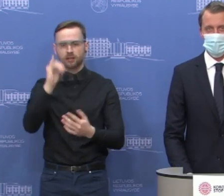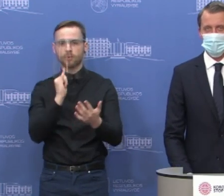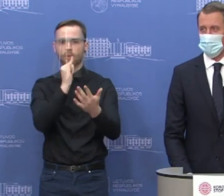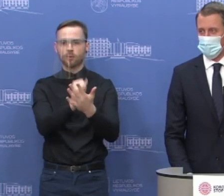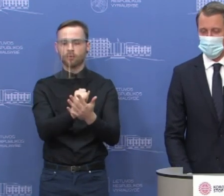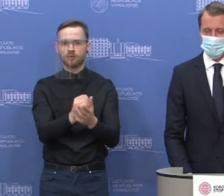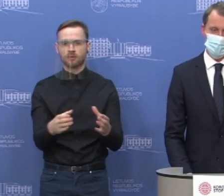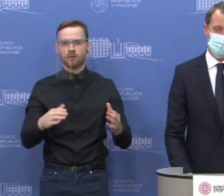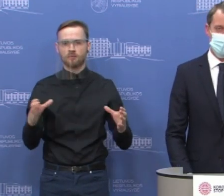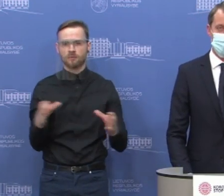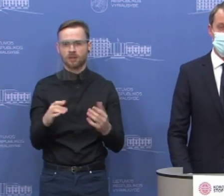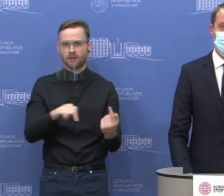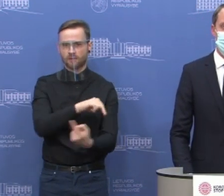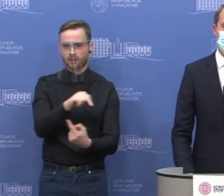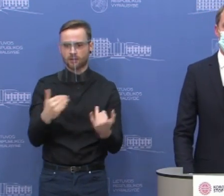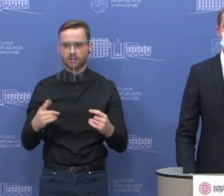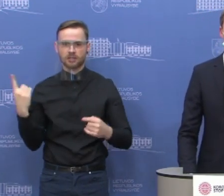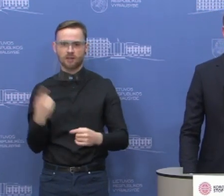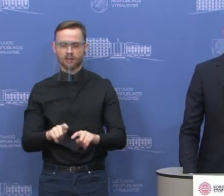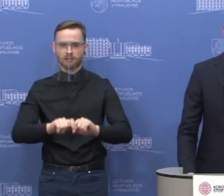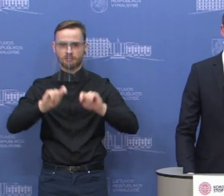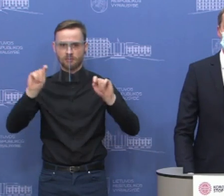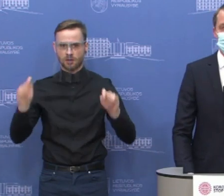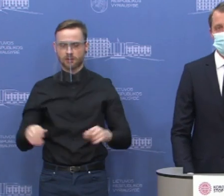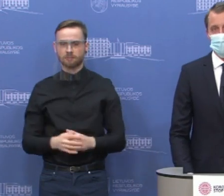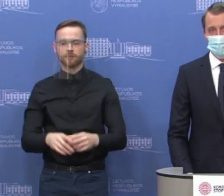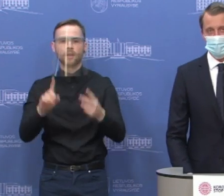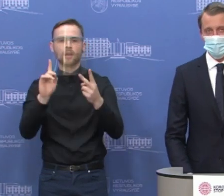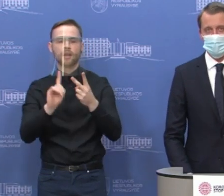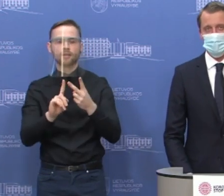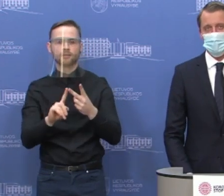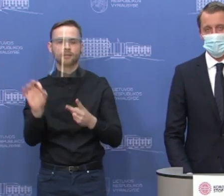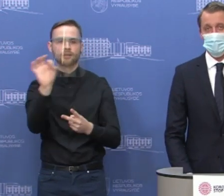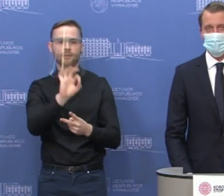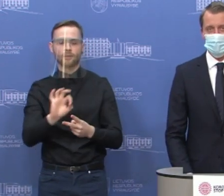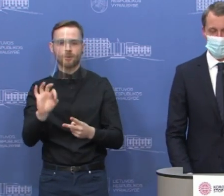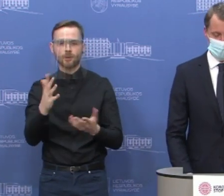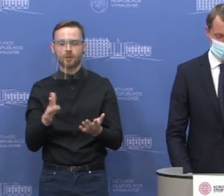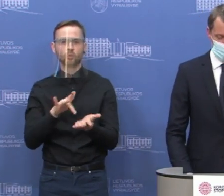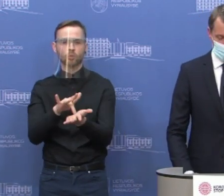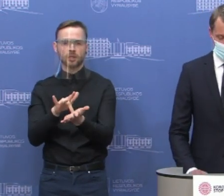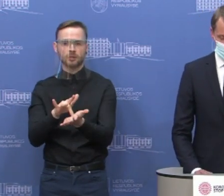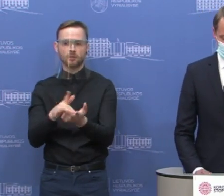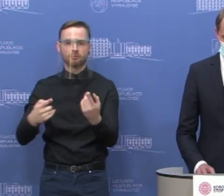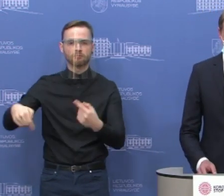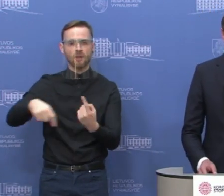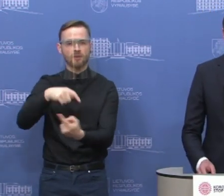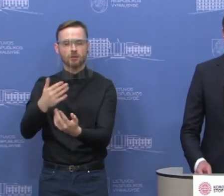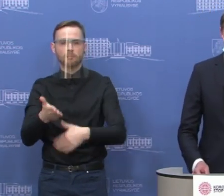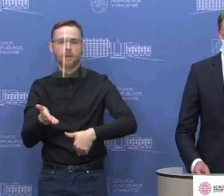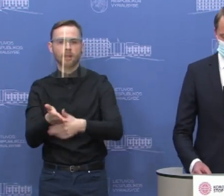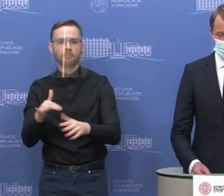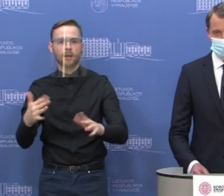įmonėms, šį priemonį startavo šią savatę, antras žinutė dėl pagalbos turizmo sektorių. Tai